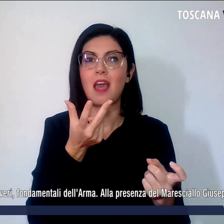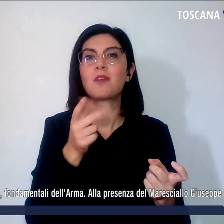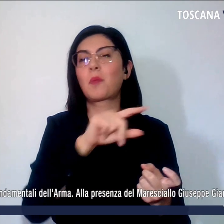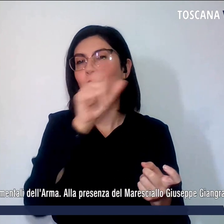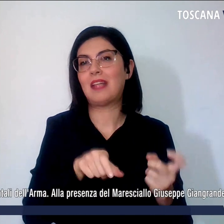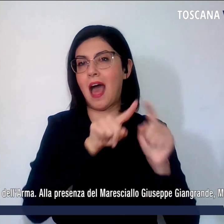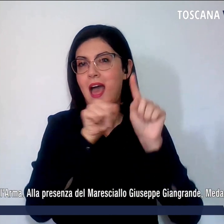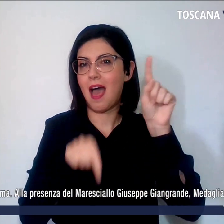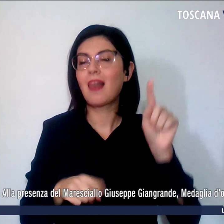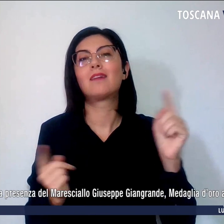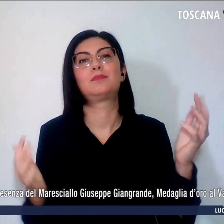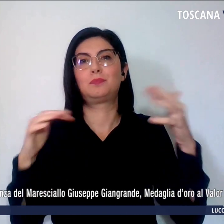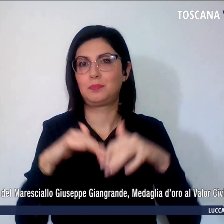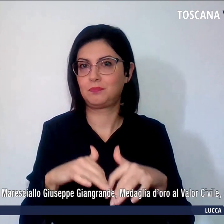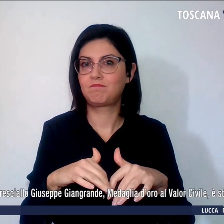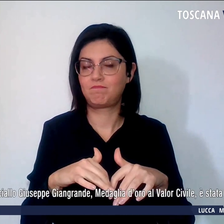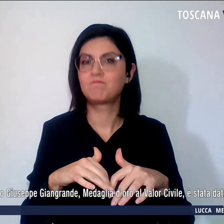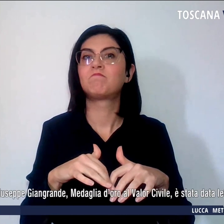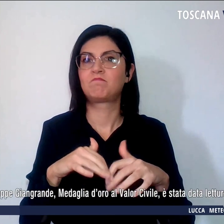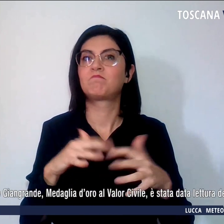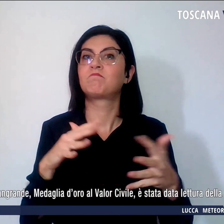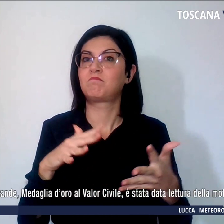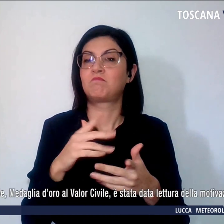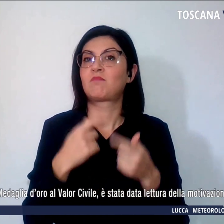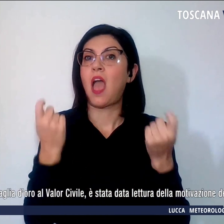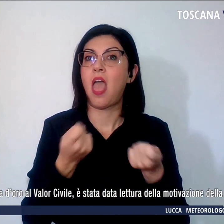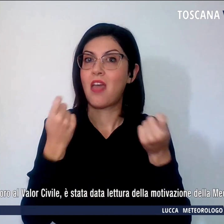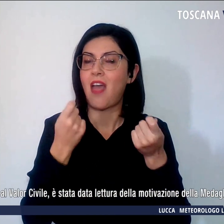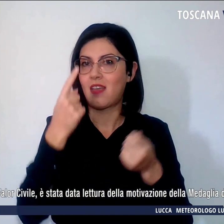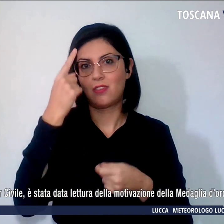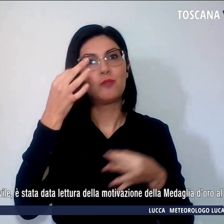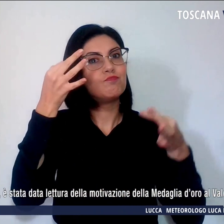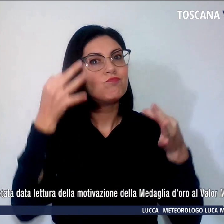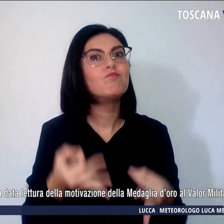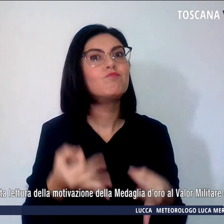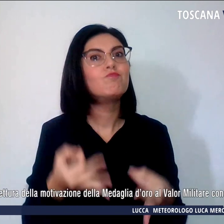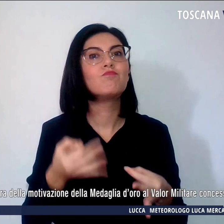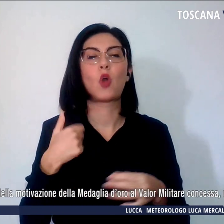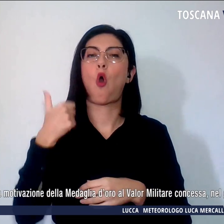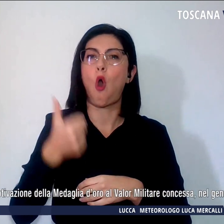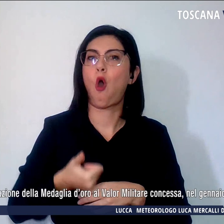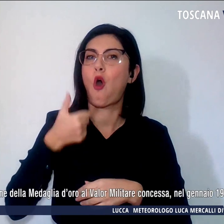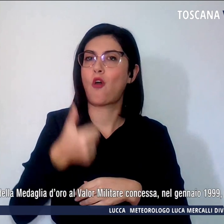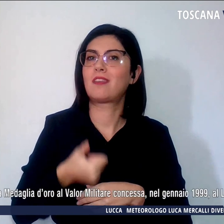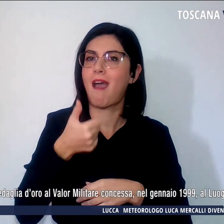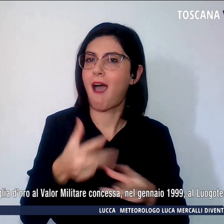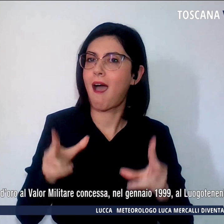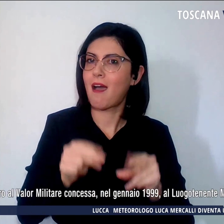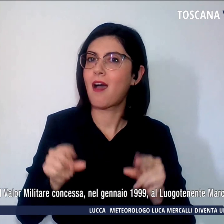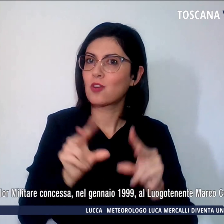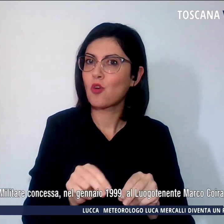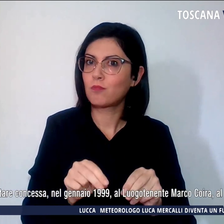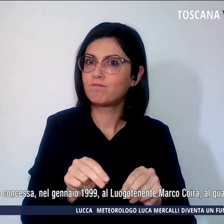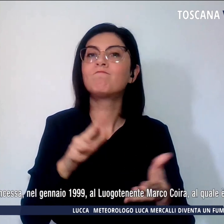Un evento solenne che si ripete ogni anno con rinnovata ritualità a celebrare i valori